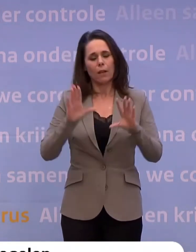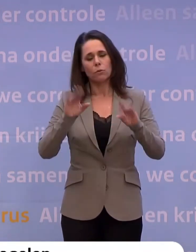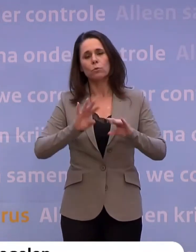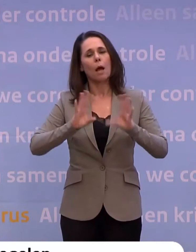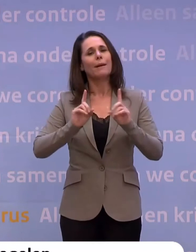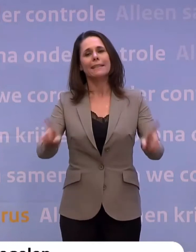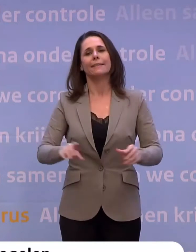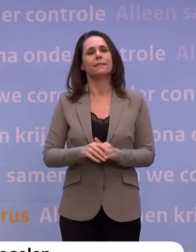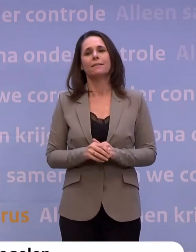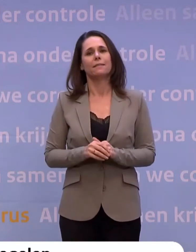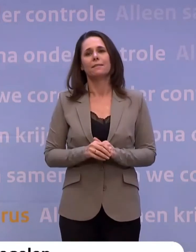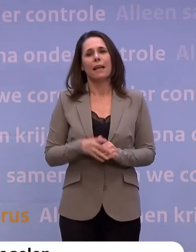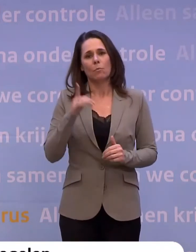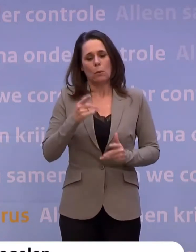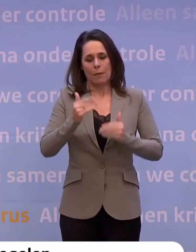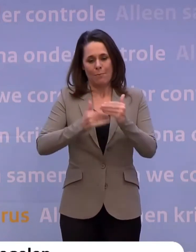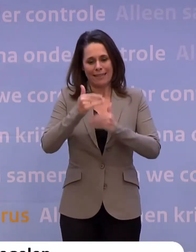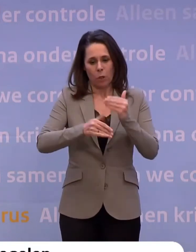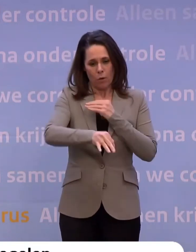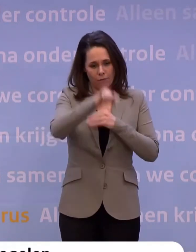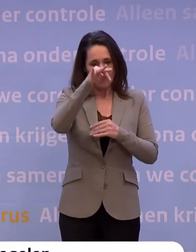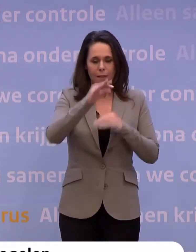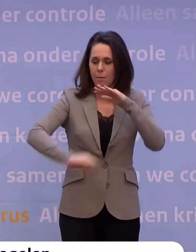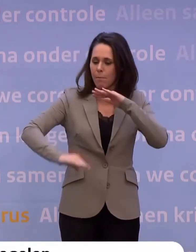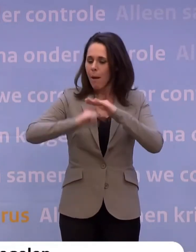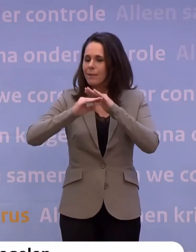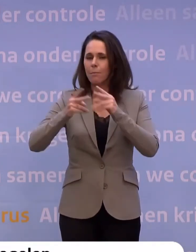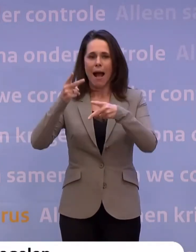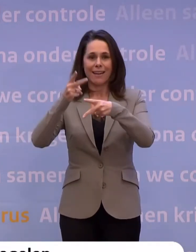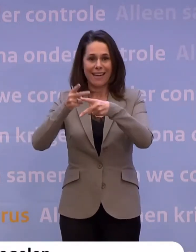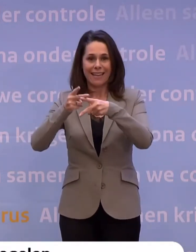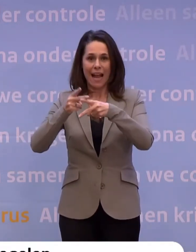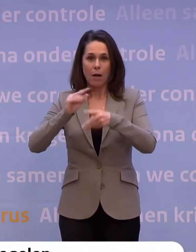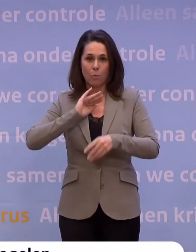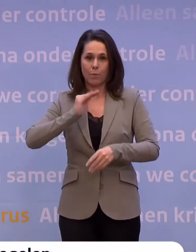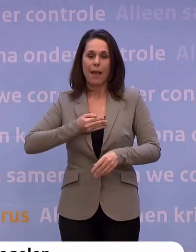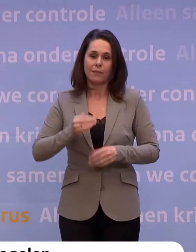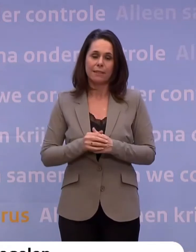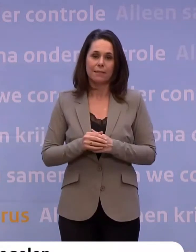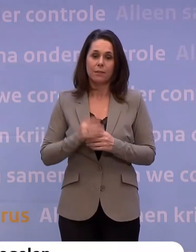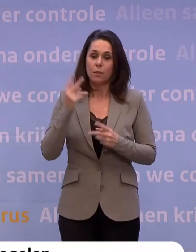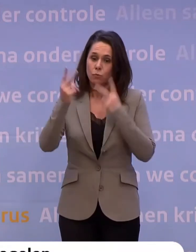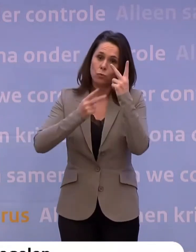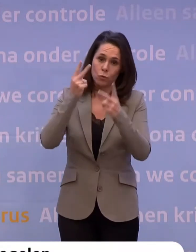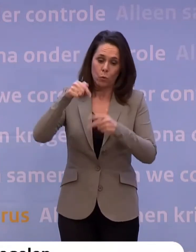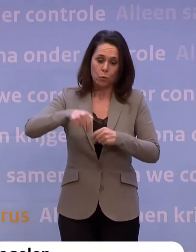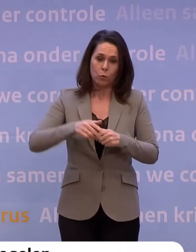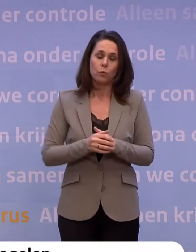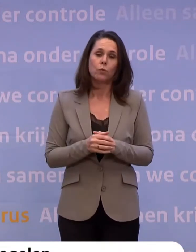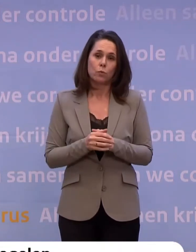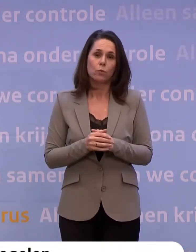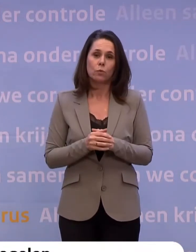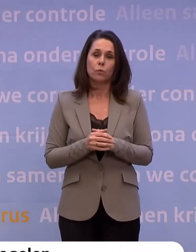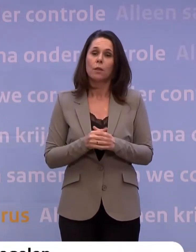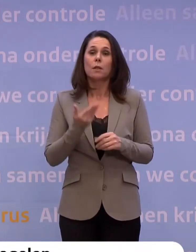dat allemaal niet. We zullen methoden moeten vinden... ...waarbij je maximaal rekening houdt met privacy. ...en daar zijn we naartoe op zoek. Daar heeft Hugo de Jong een paar